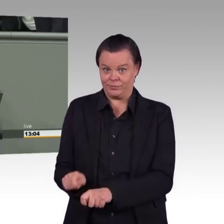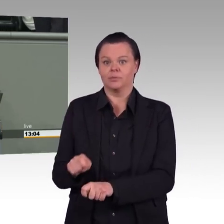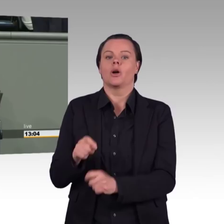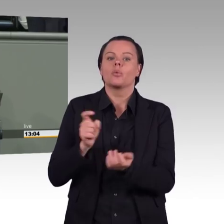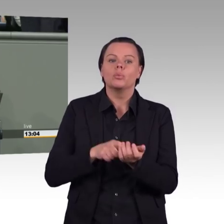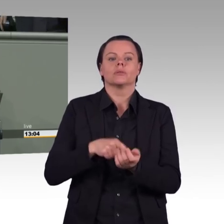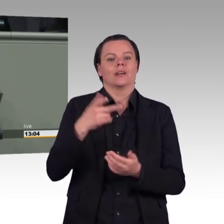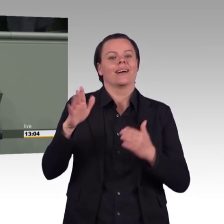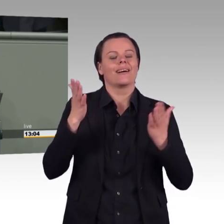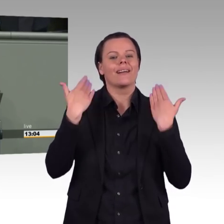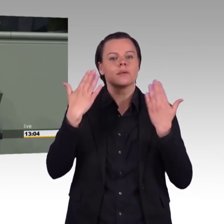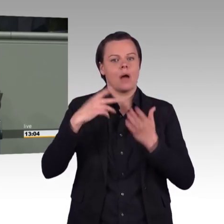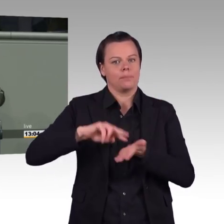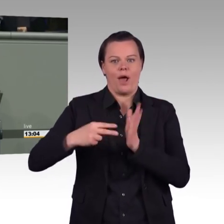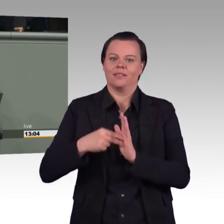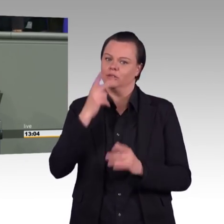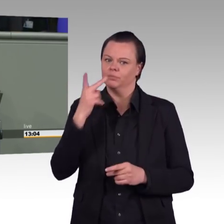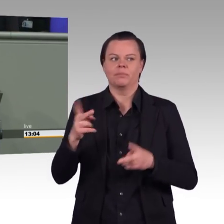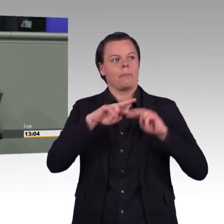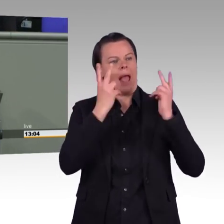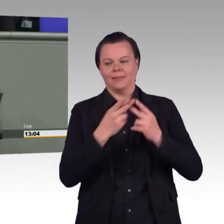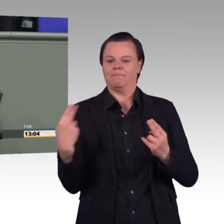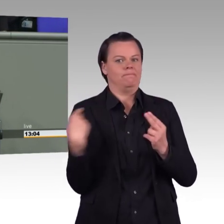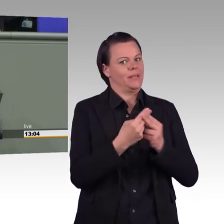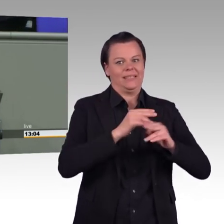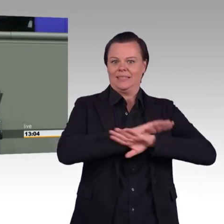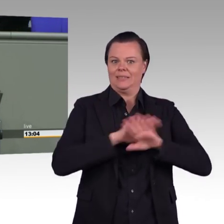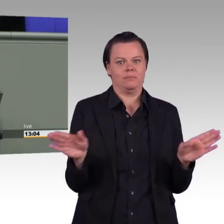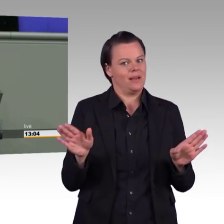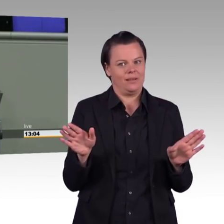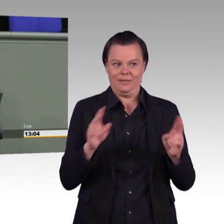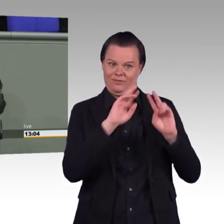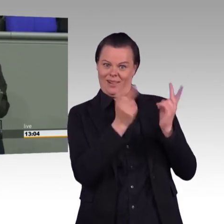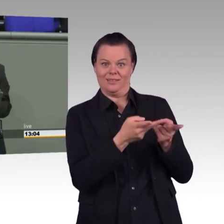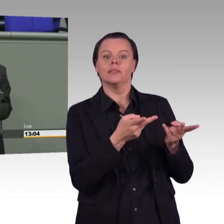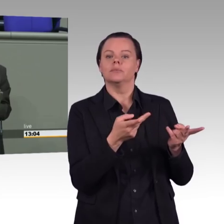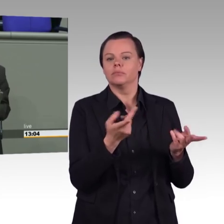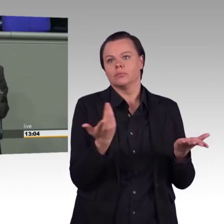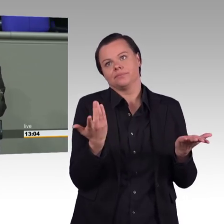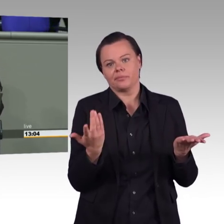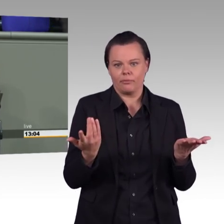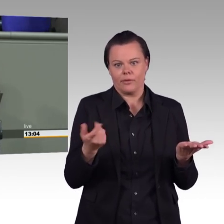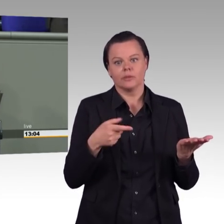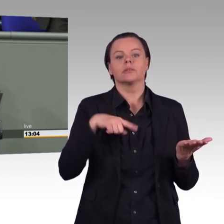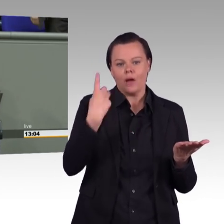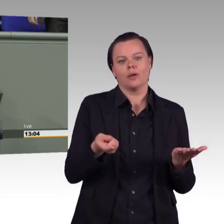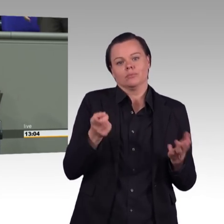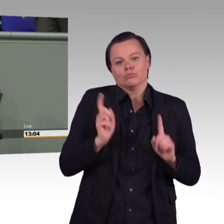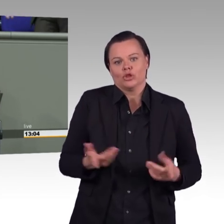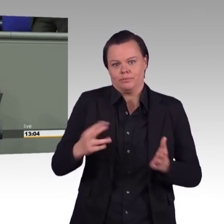klar, damit befassen Sie sich ja auch gar nicht. Und das ist Ihnen auch immer egal gewesen in allen klimapolitischen Diskussionen, was eigentlich mit den Leuten dann